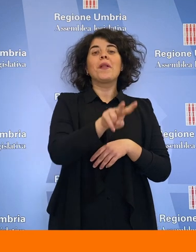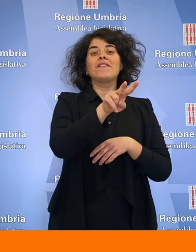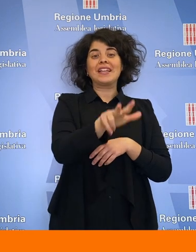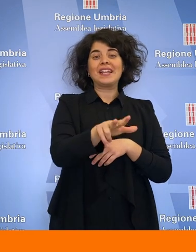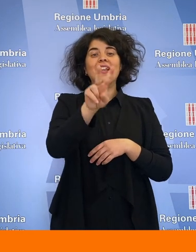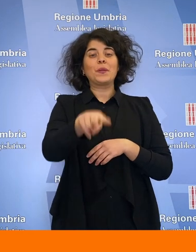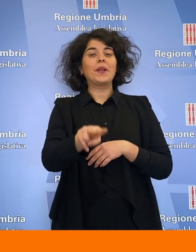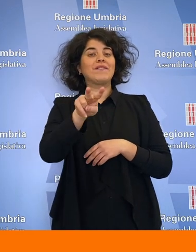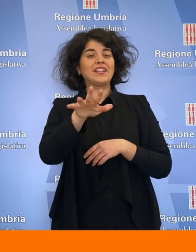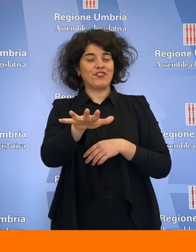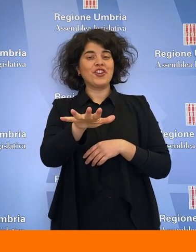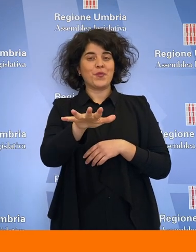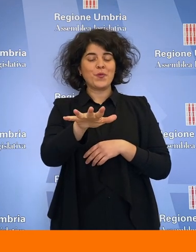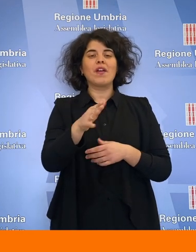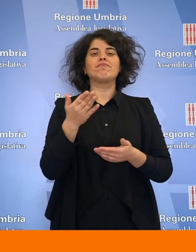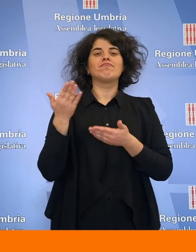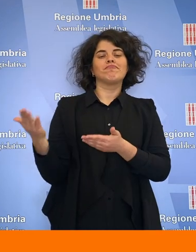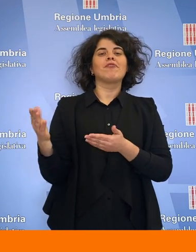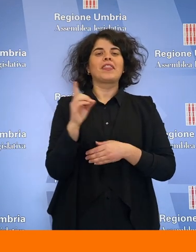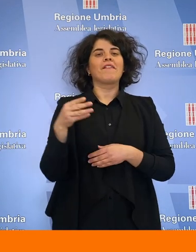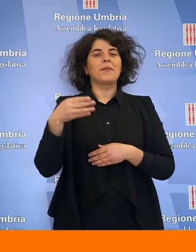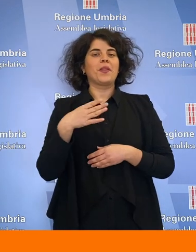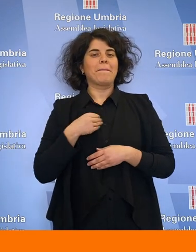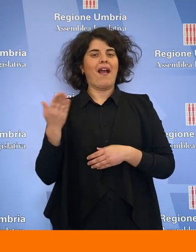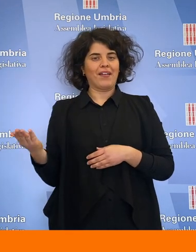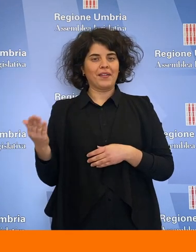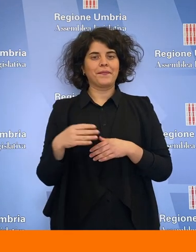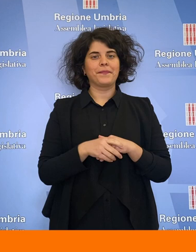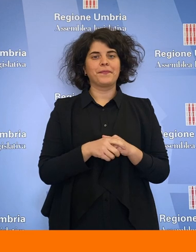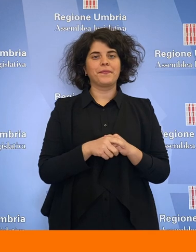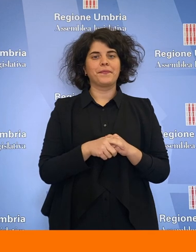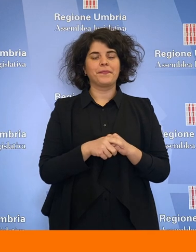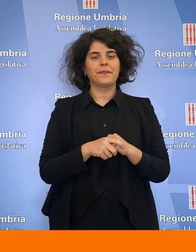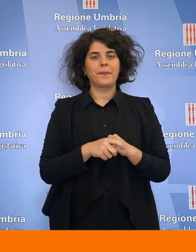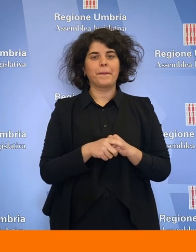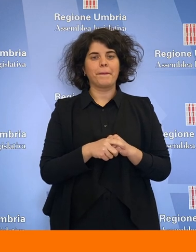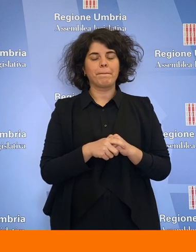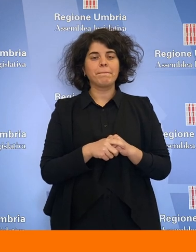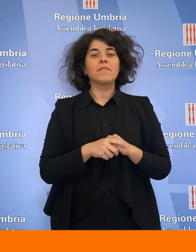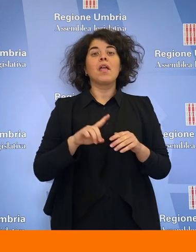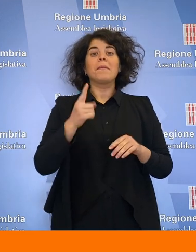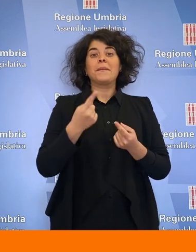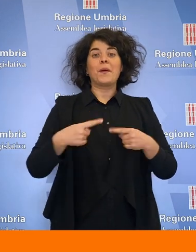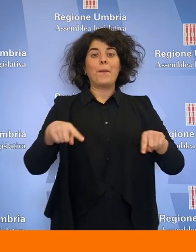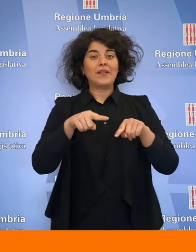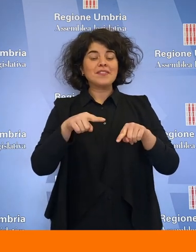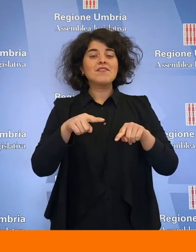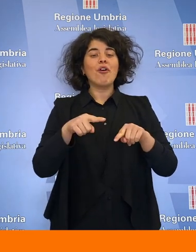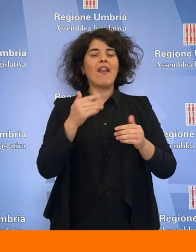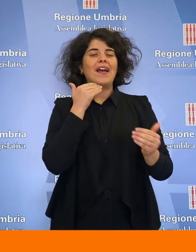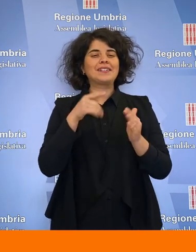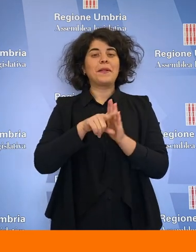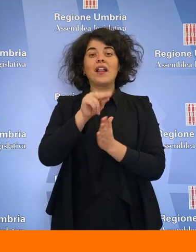-2025. Sentiamo Davide Mariotti Bianchi. La prima commissione dell'Assemblea